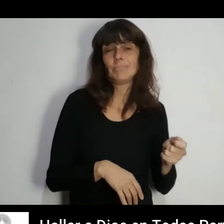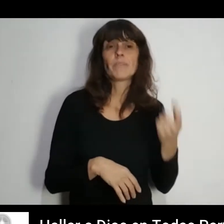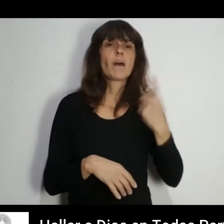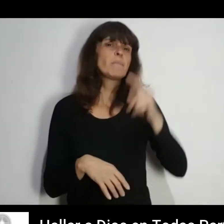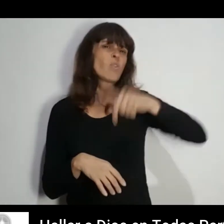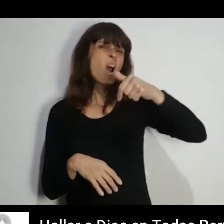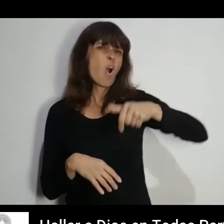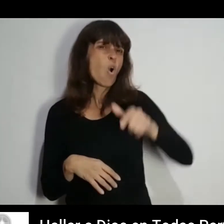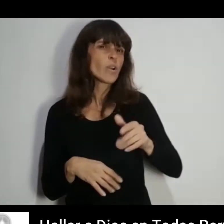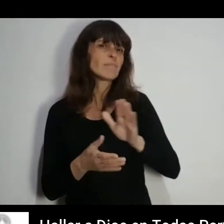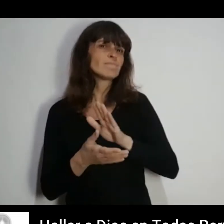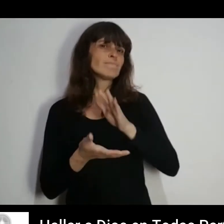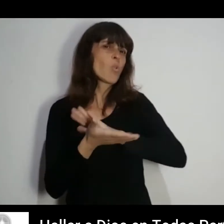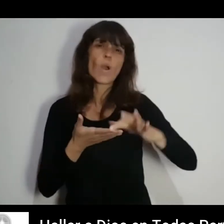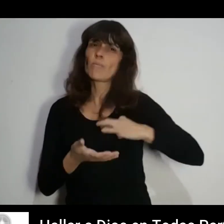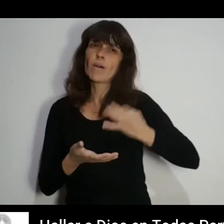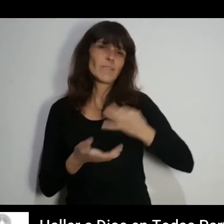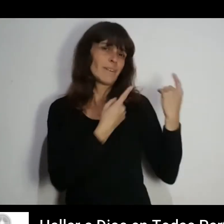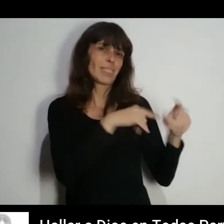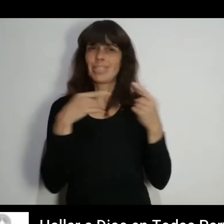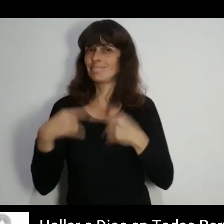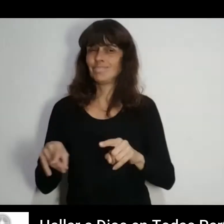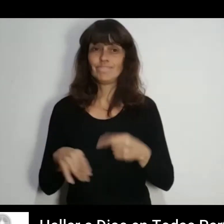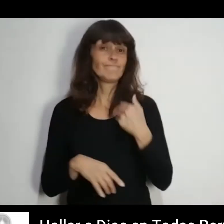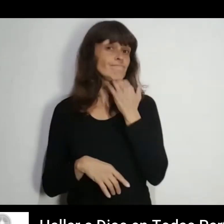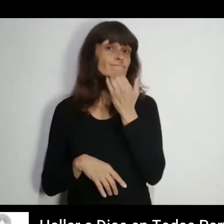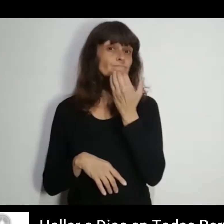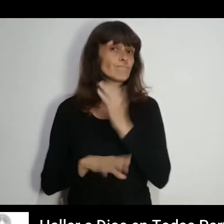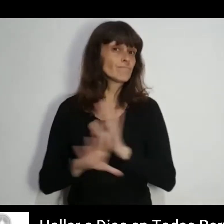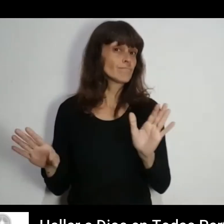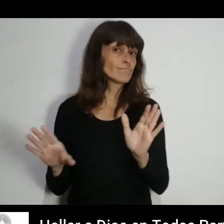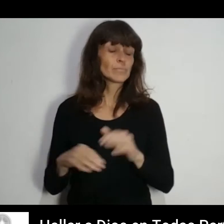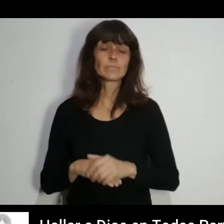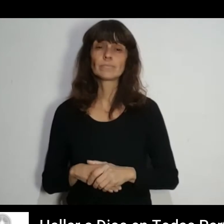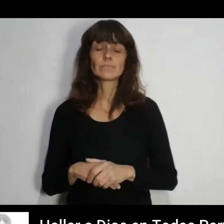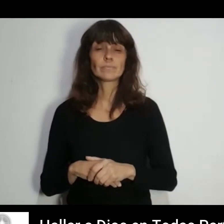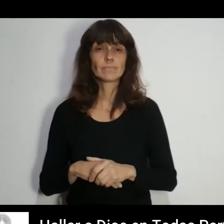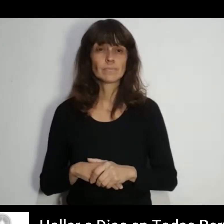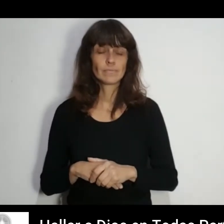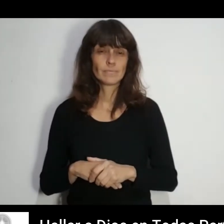Pero tal vez no encajaba esto con mi nueva vida No lo sabía